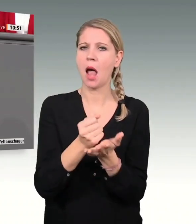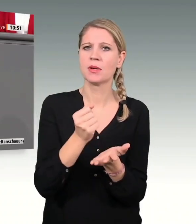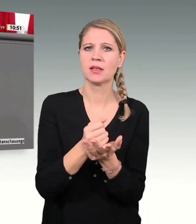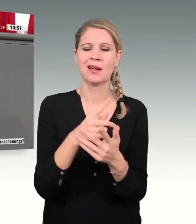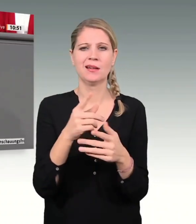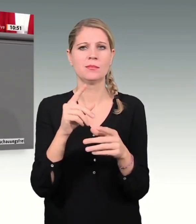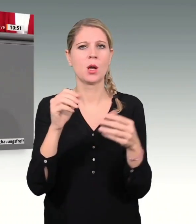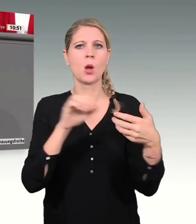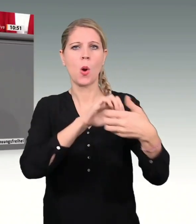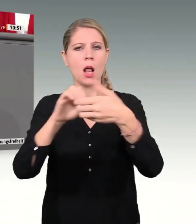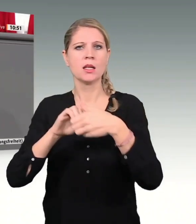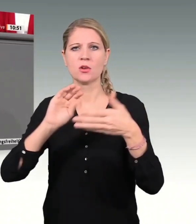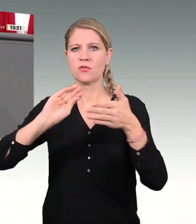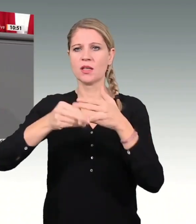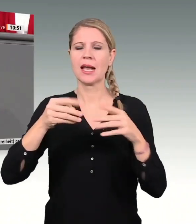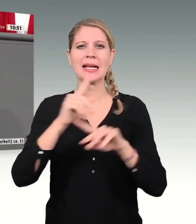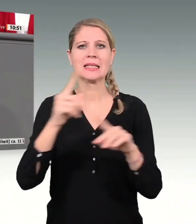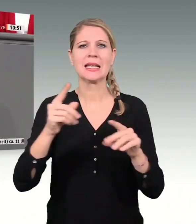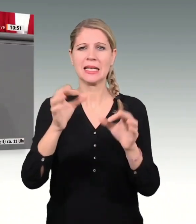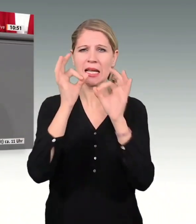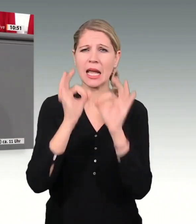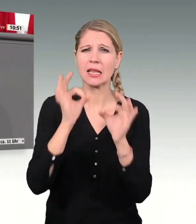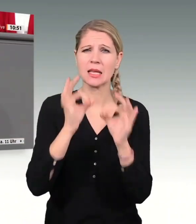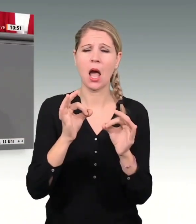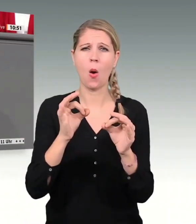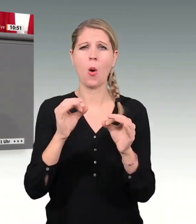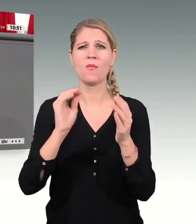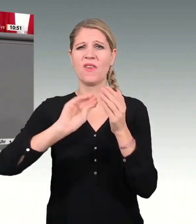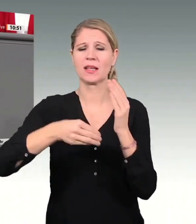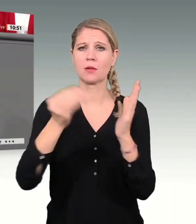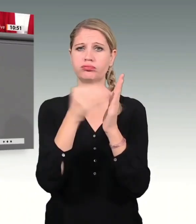werden, werden auch abgeschafft. Herr Schwabe hat es schon angedeutet.